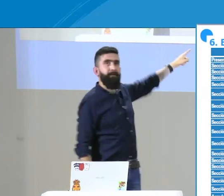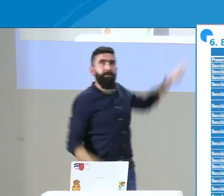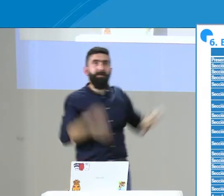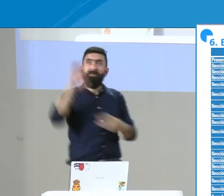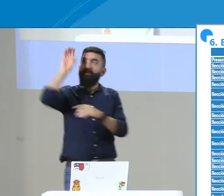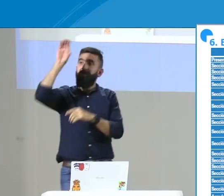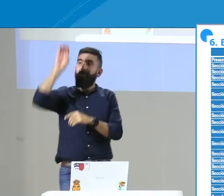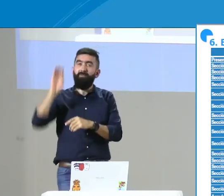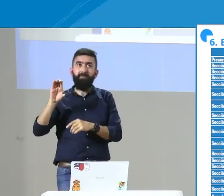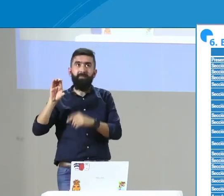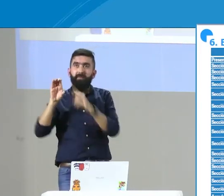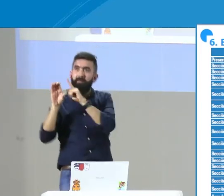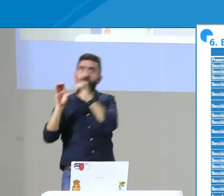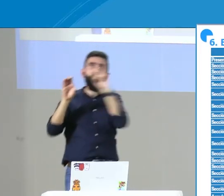Vemos a la siguiente columna